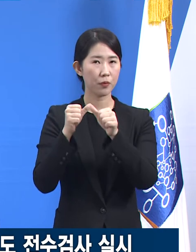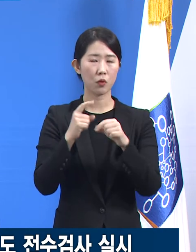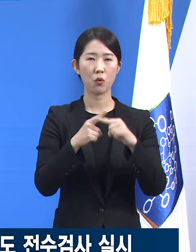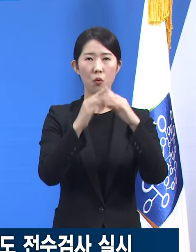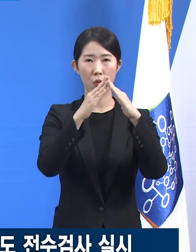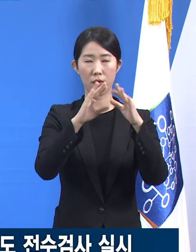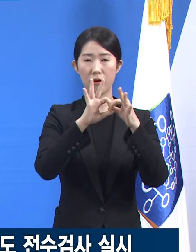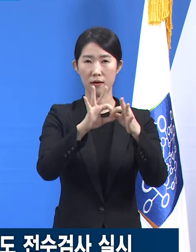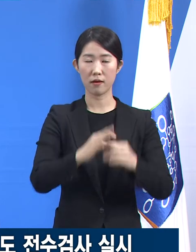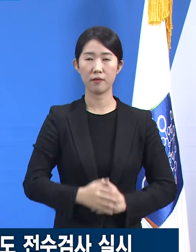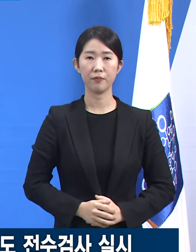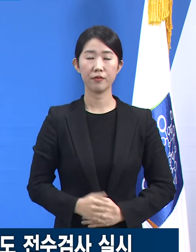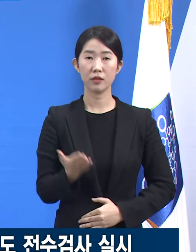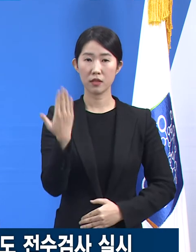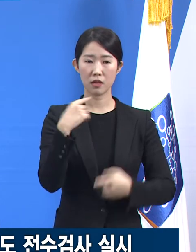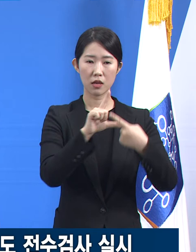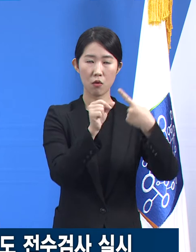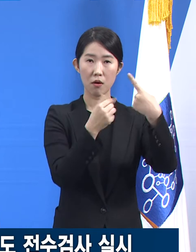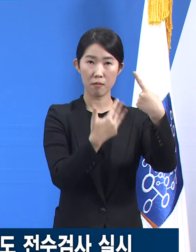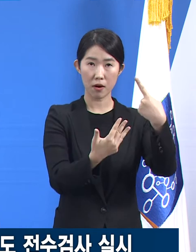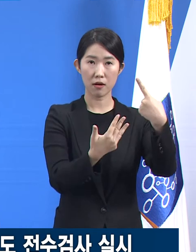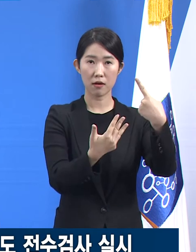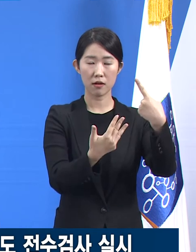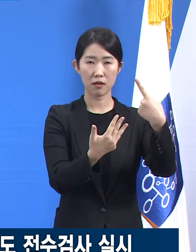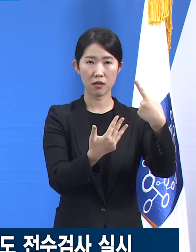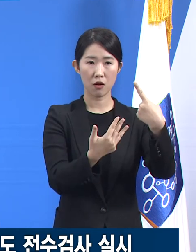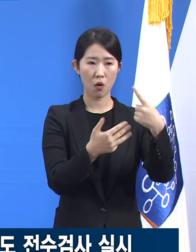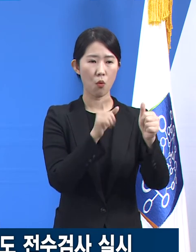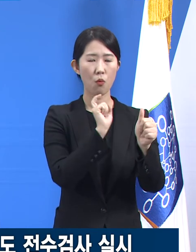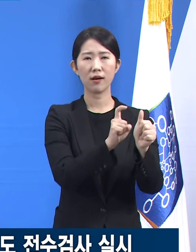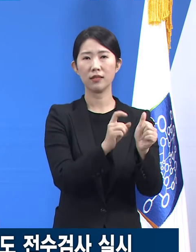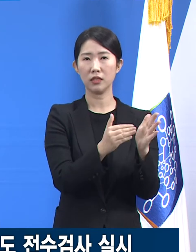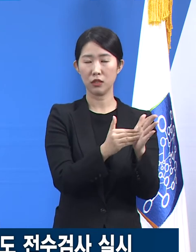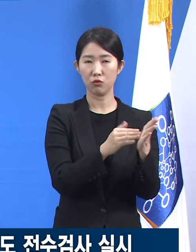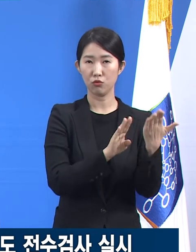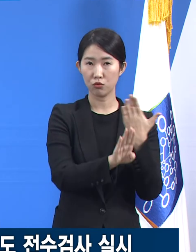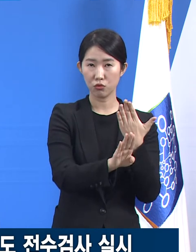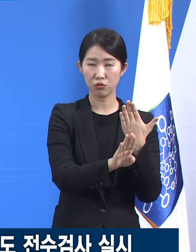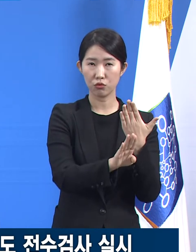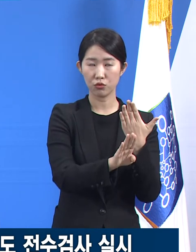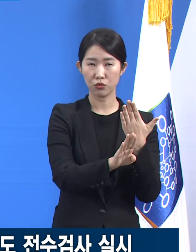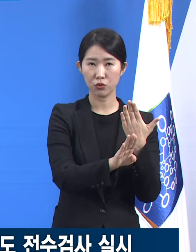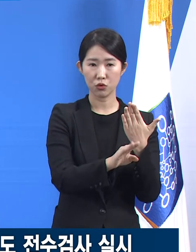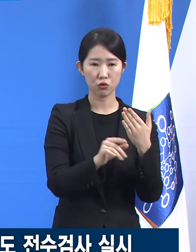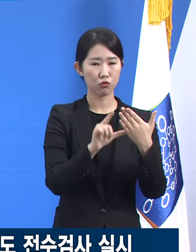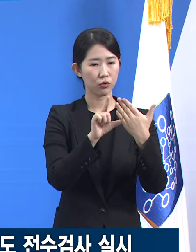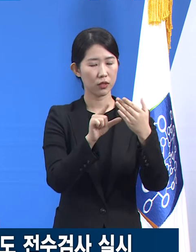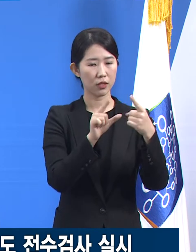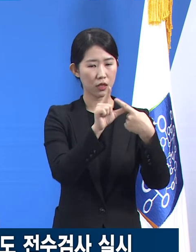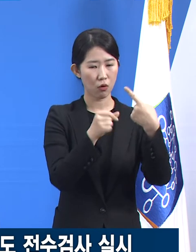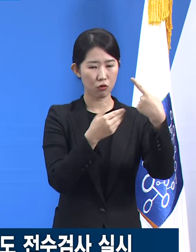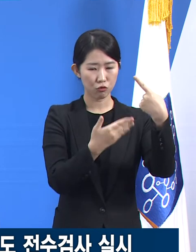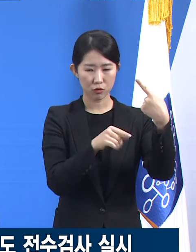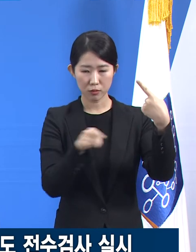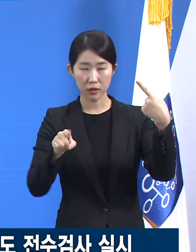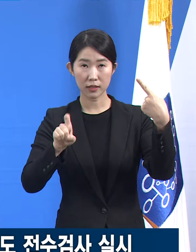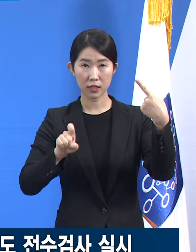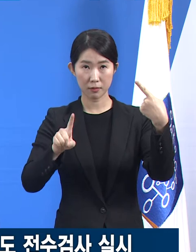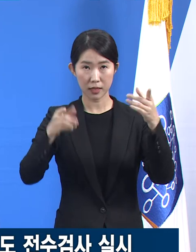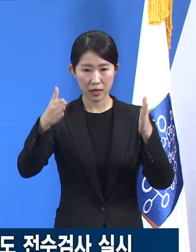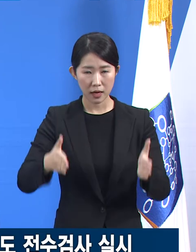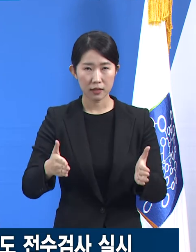1월 8일 신도 1명이 최초 확진 판정을 받은 이후 9일부터 11일까지 총 6명이